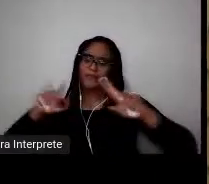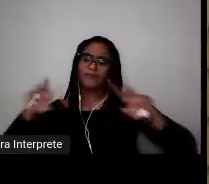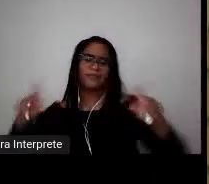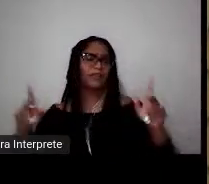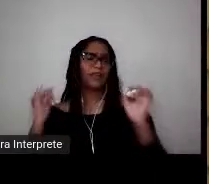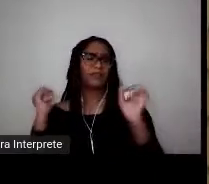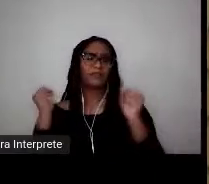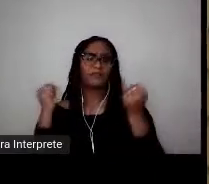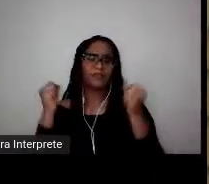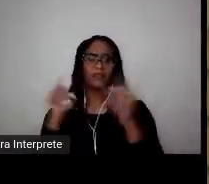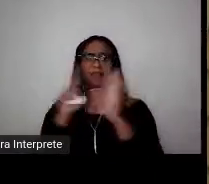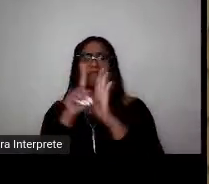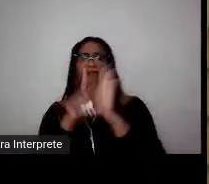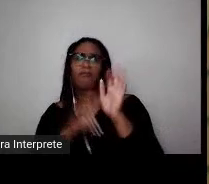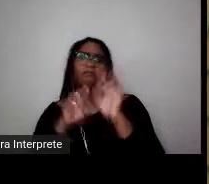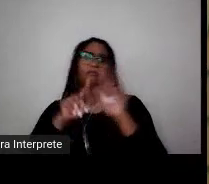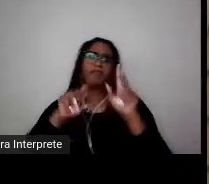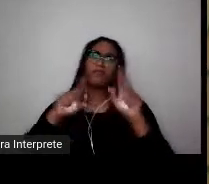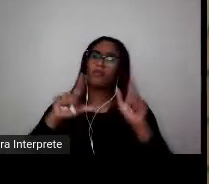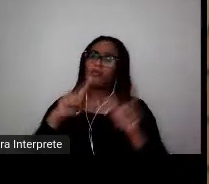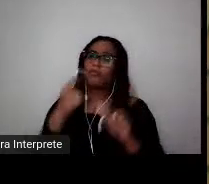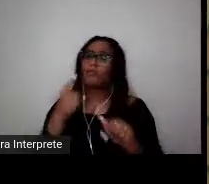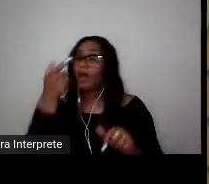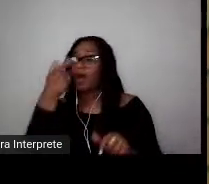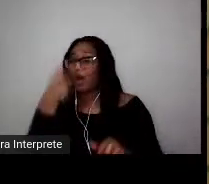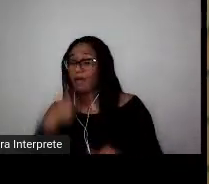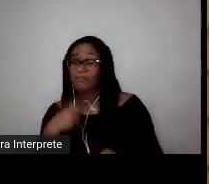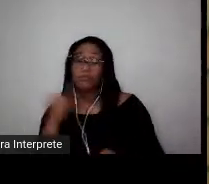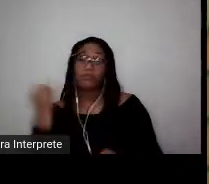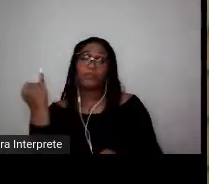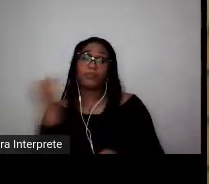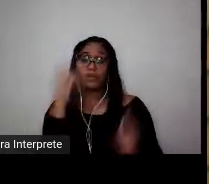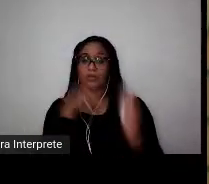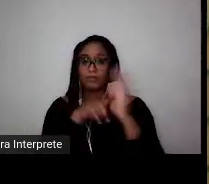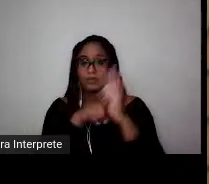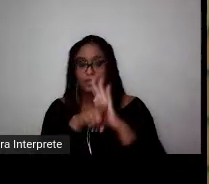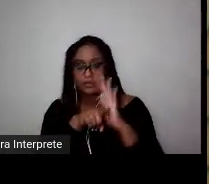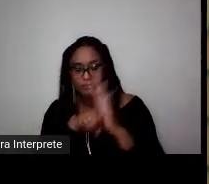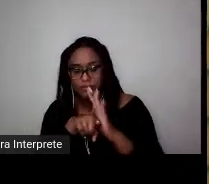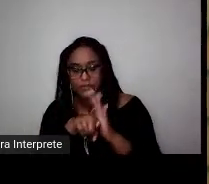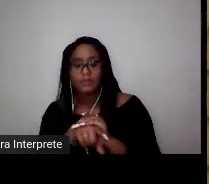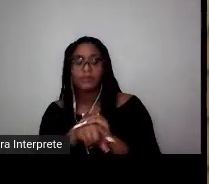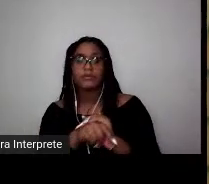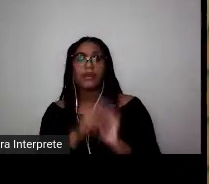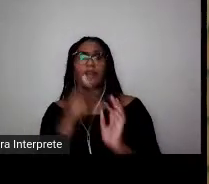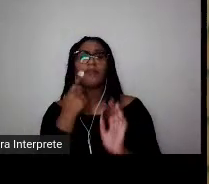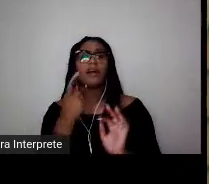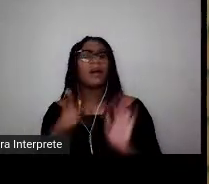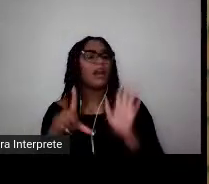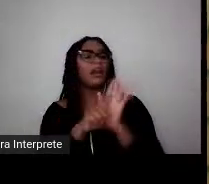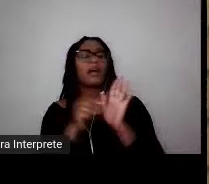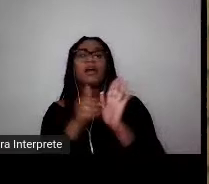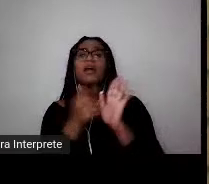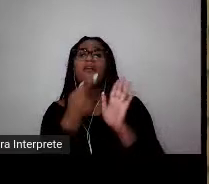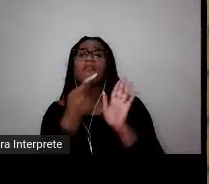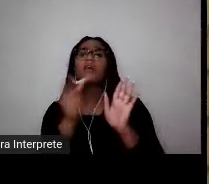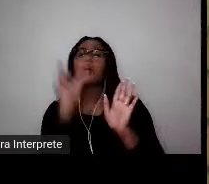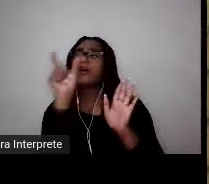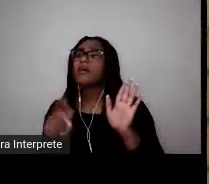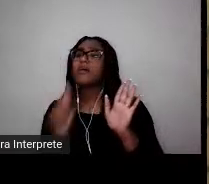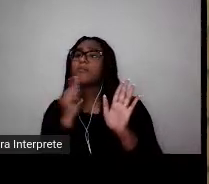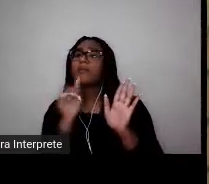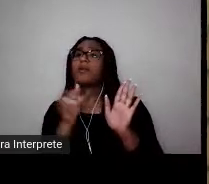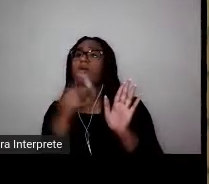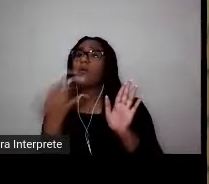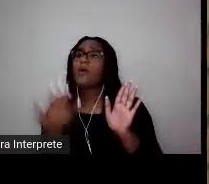do direito, né? Enfim, sobre quais mulheres essa lei se referia e proibia a prática esportiva? Que natureza